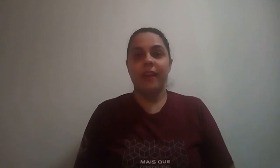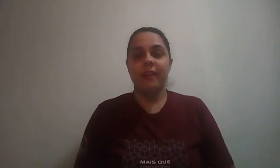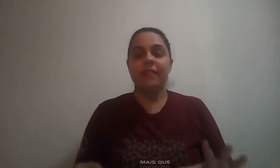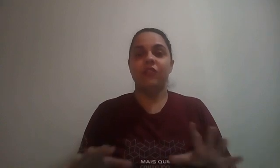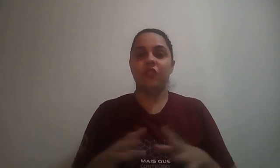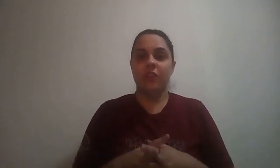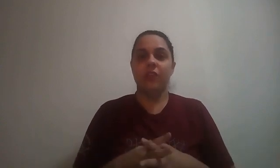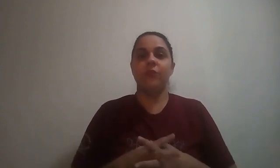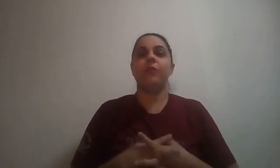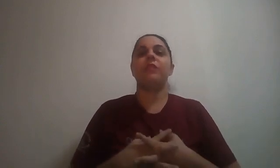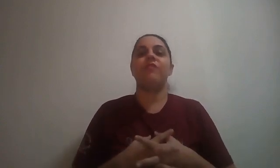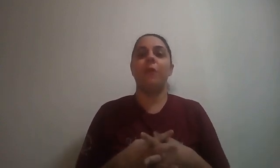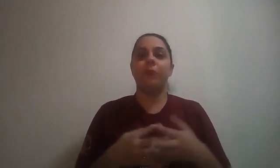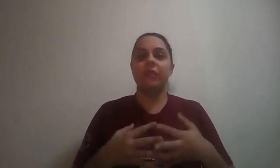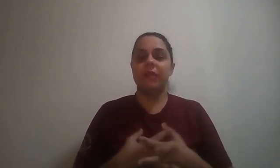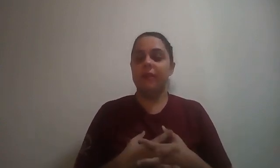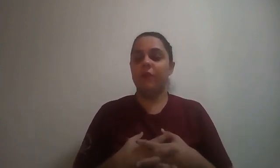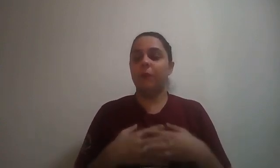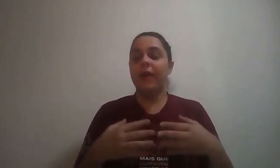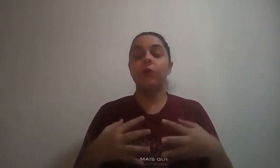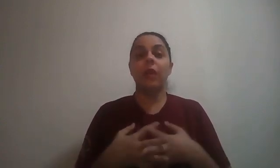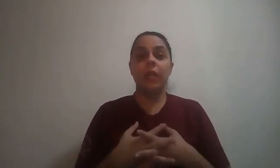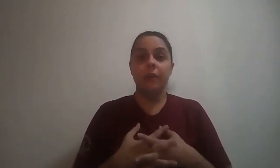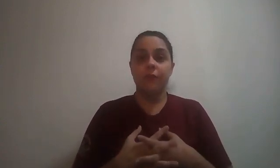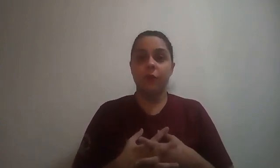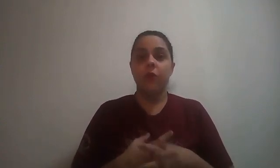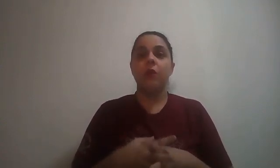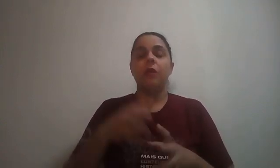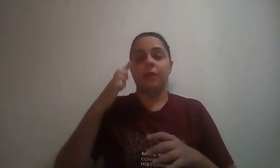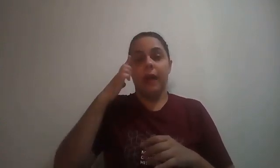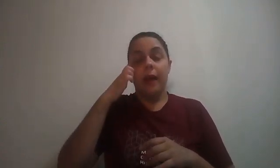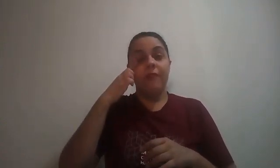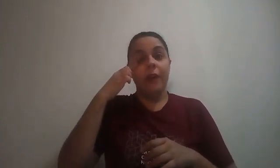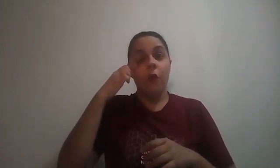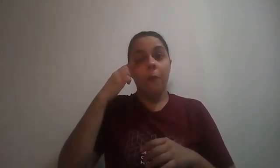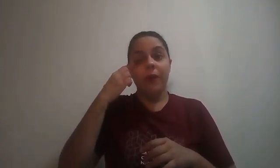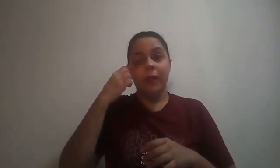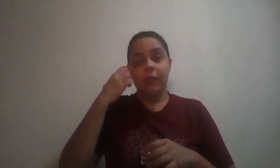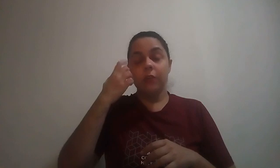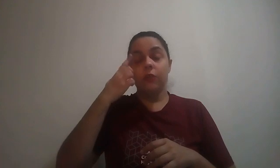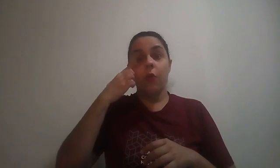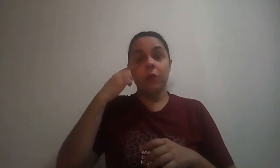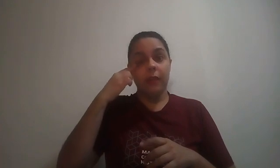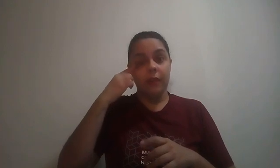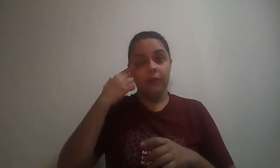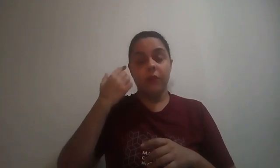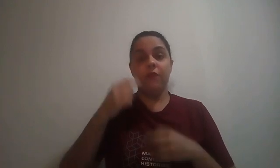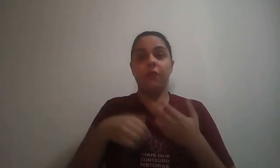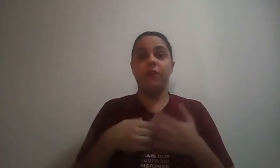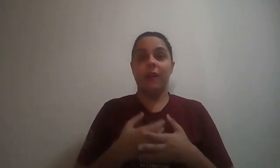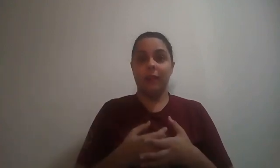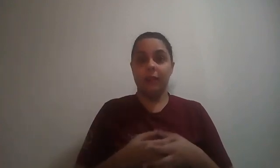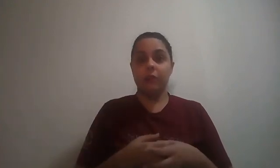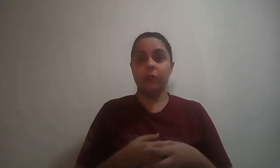aí assistindo, se for possível, pega o livro, tá? Vai acompanhando com o livro que eu vou falando.